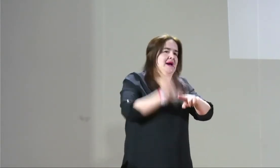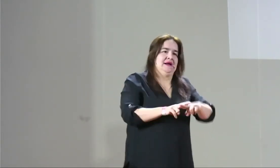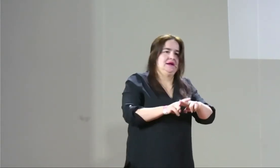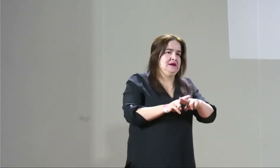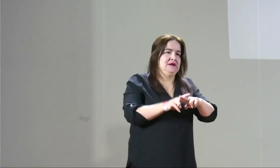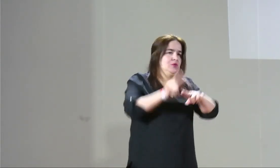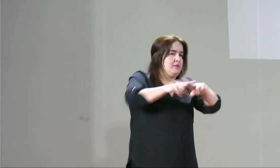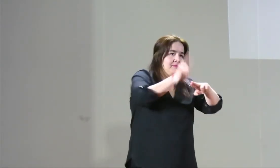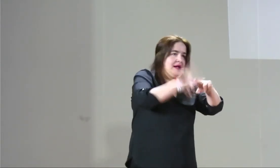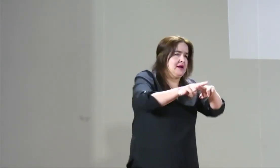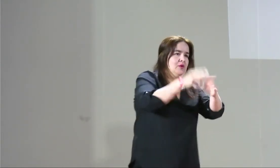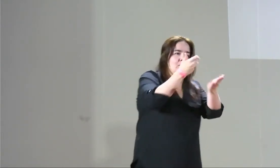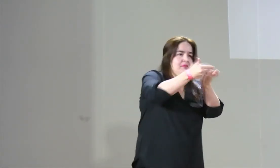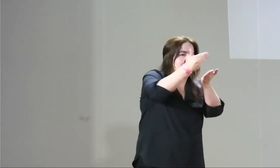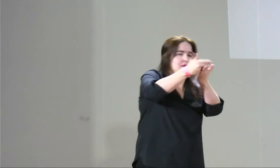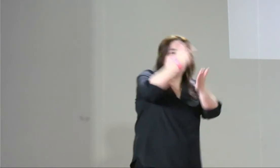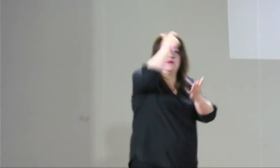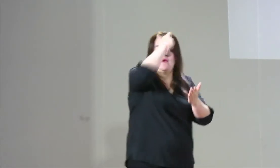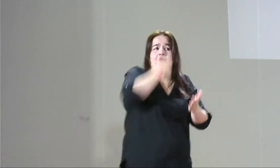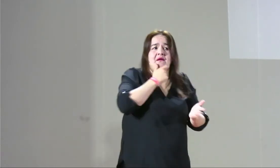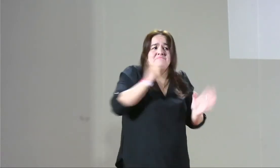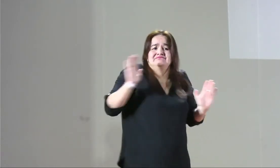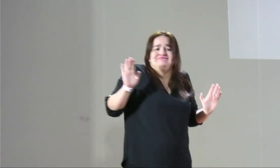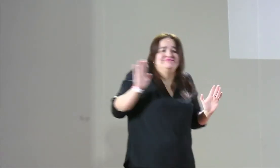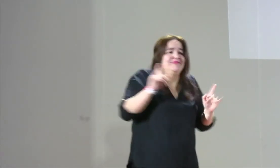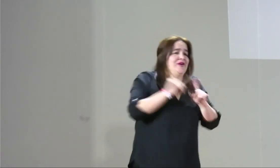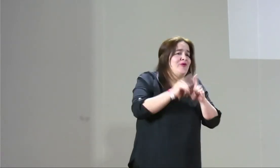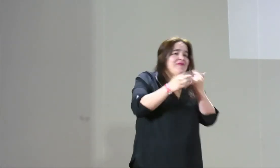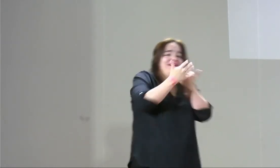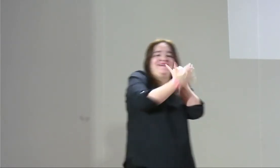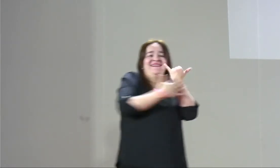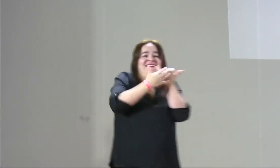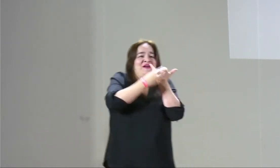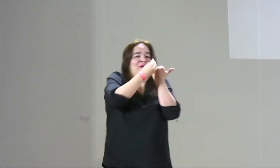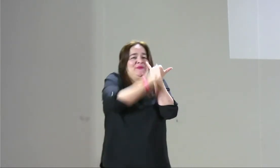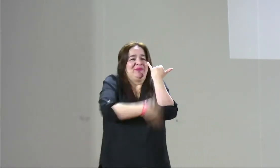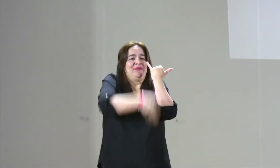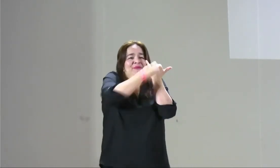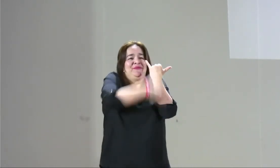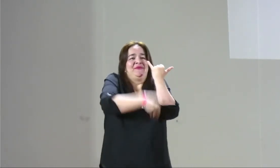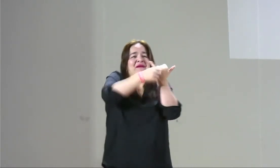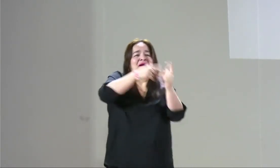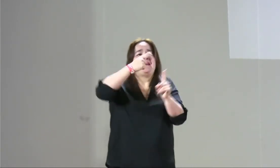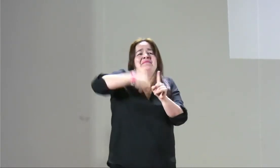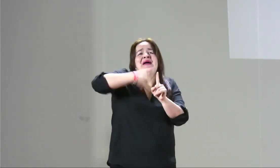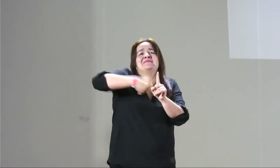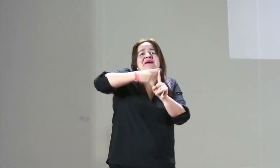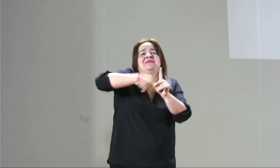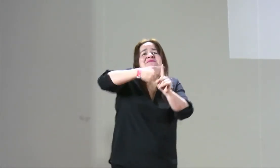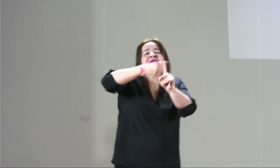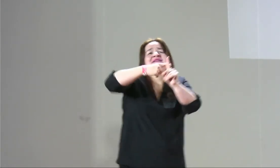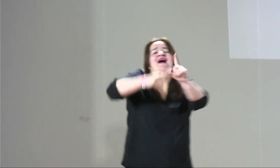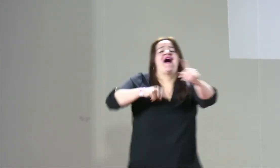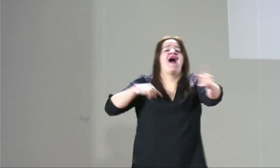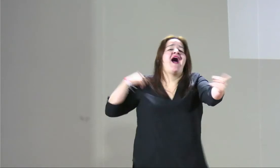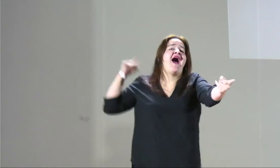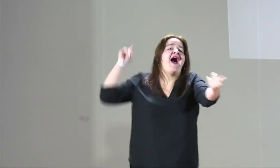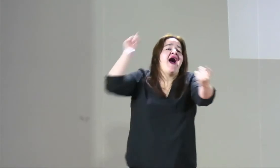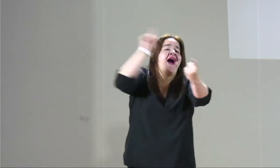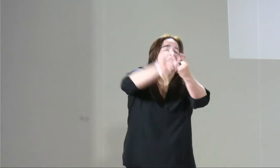Y es algo normal. Normal ir a la tienda, comprar unas toallas higiénicas, es algo que hace